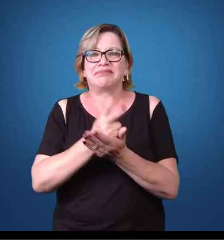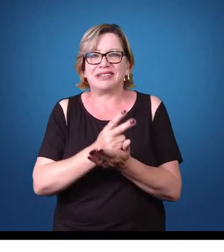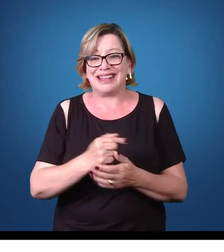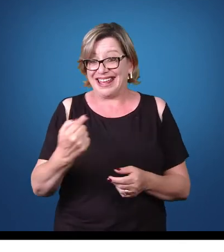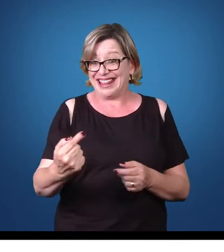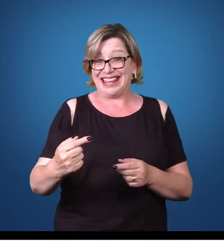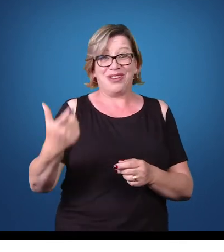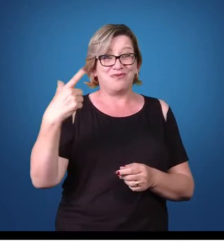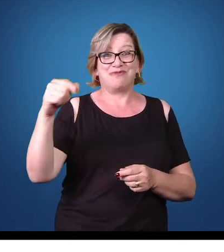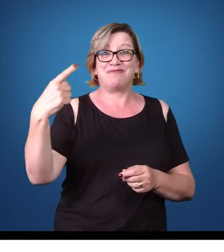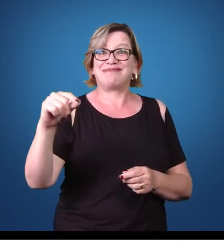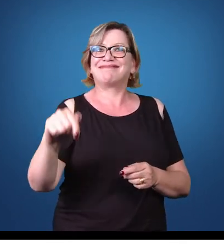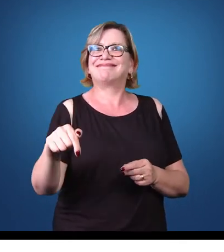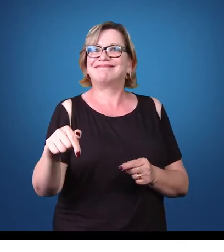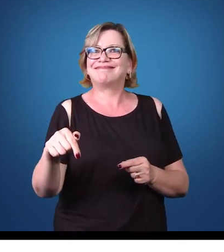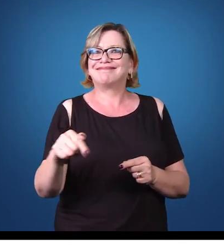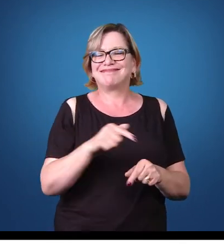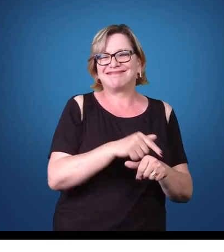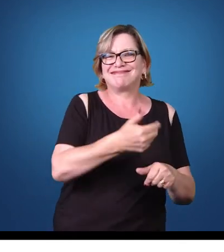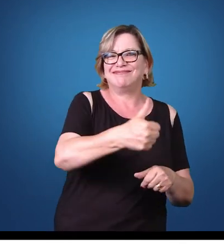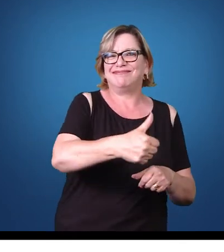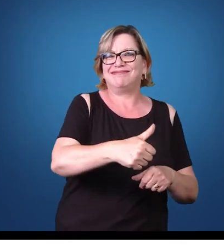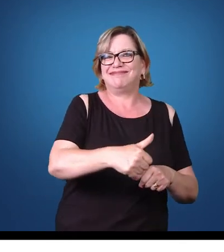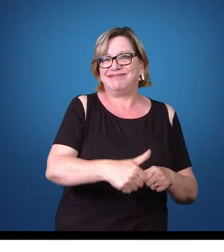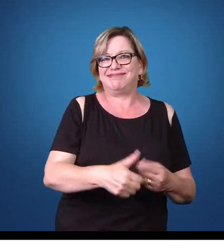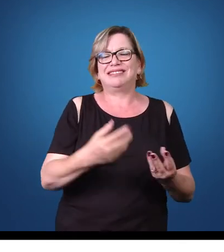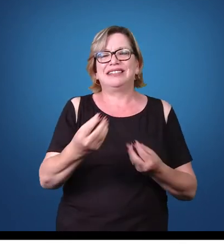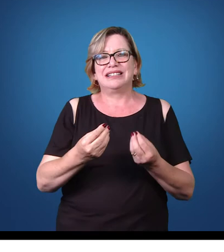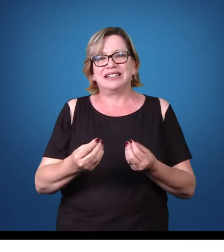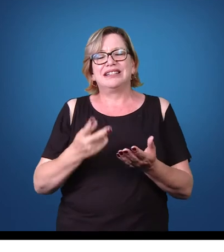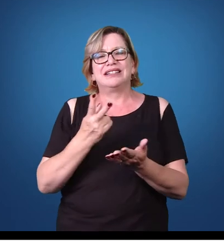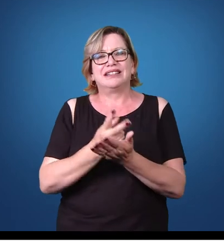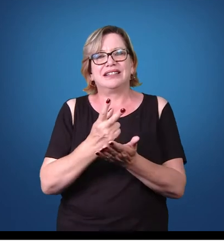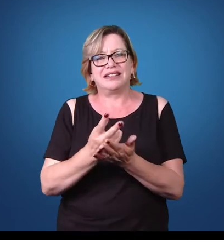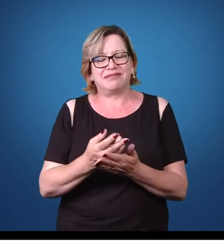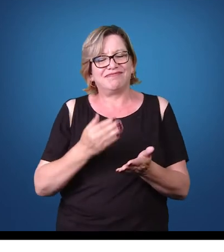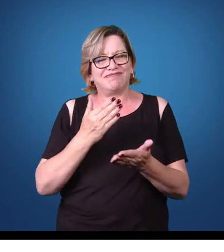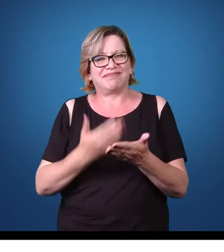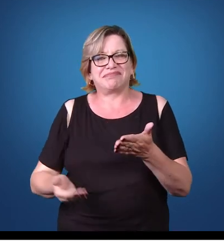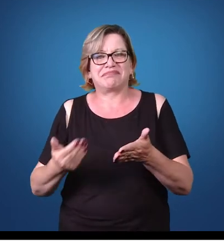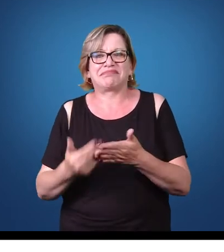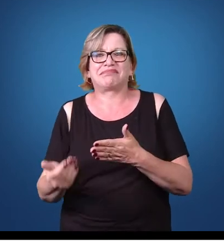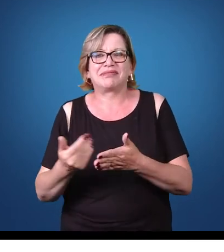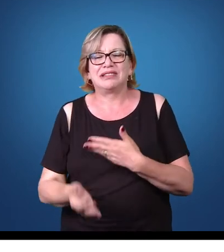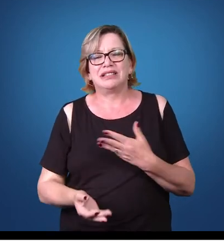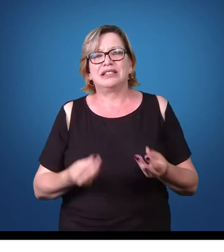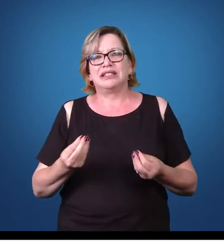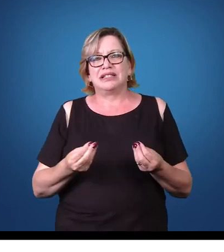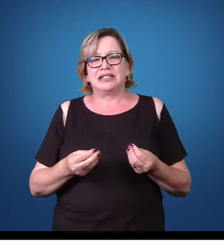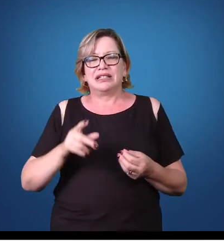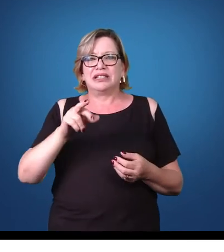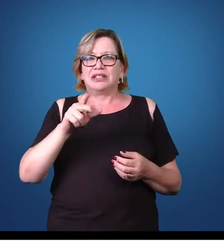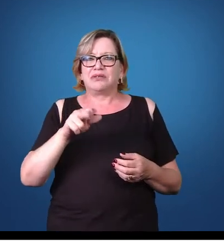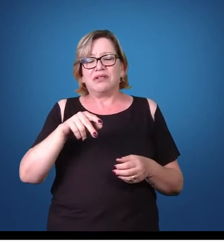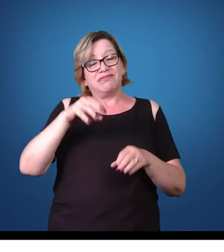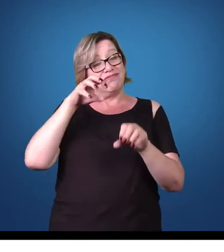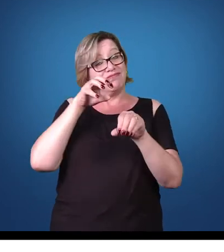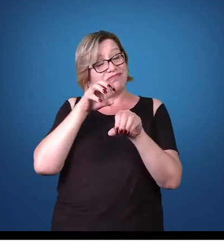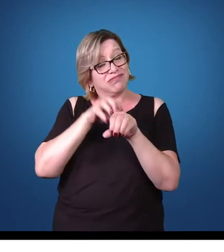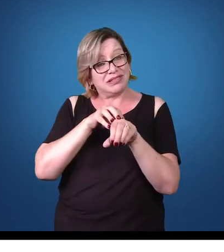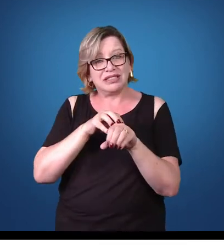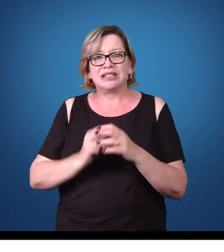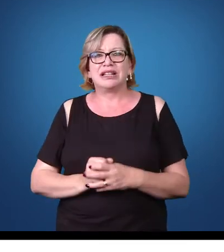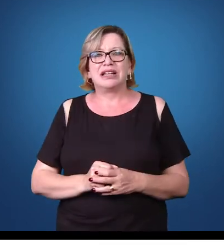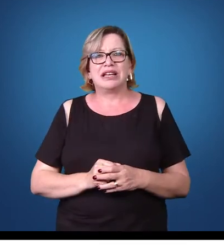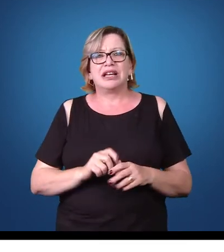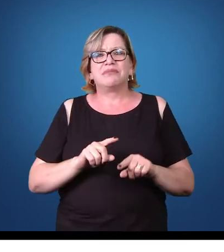organismos que estão nessa relação e o outro vai perder de alguma forma. Como eu repito, o caso do parasita. Mas